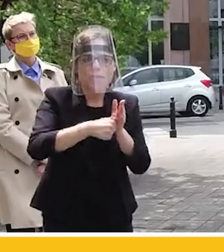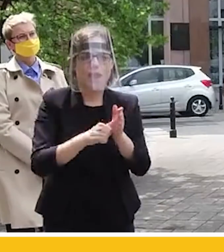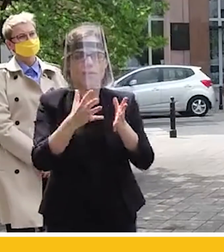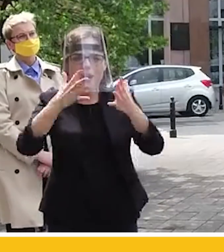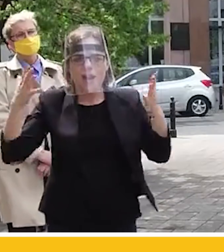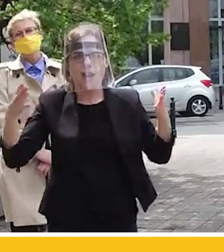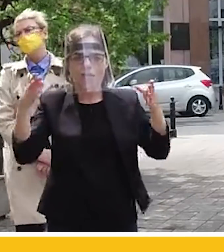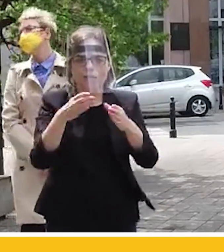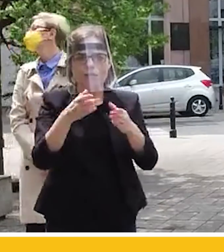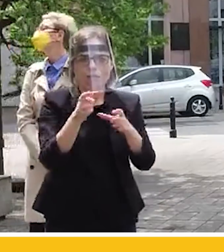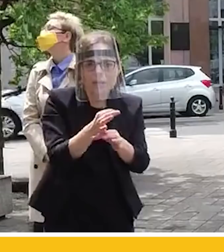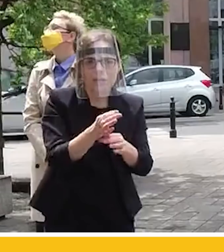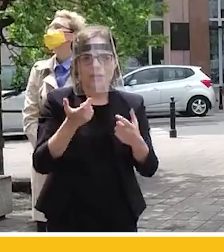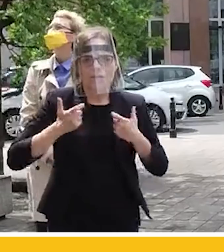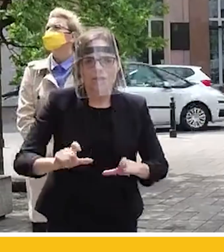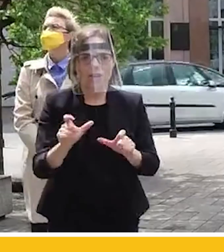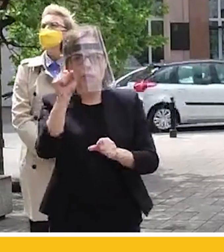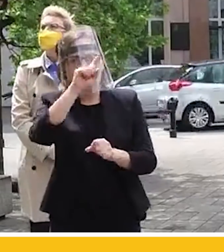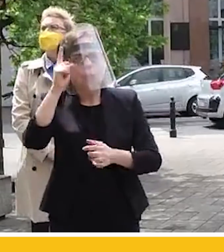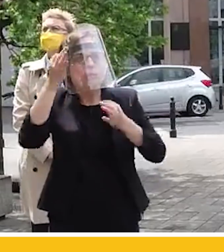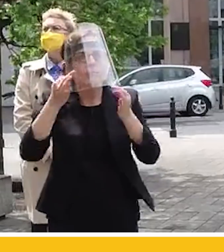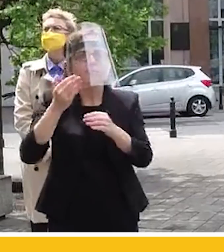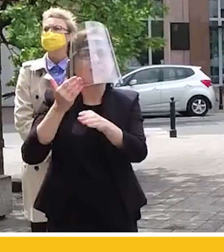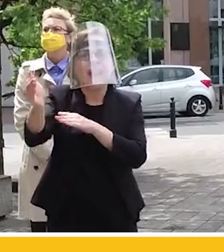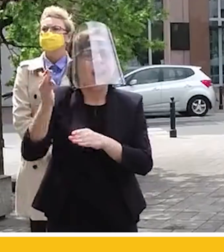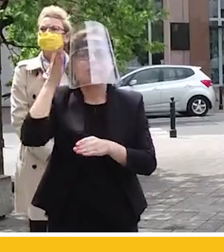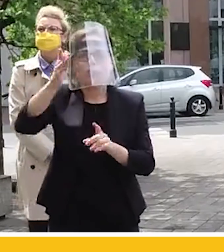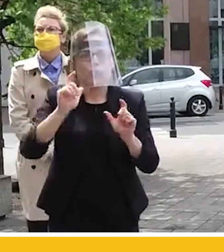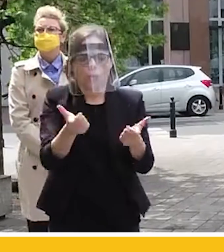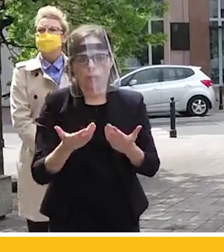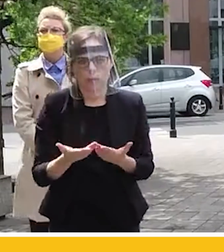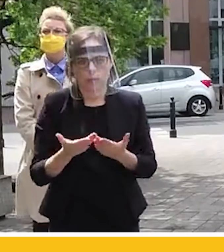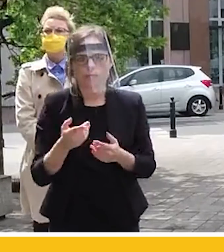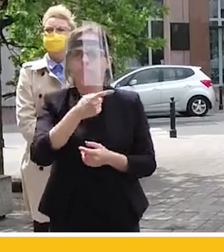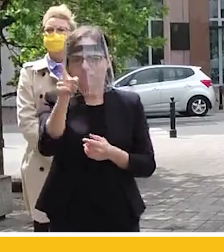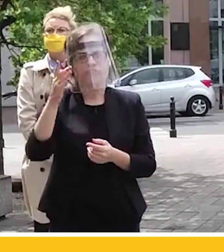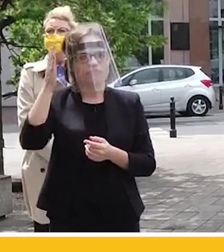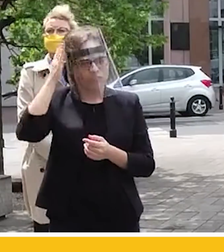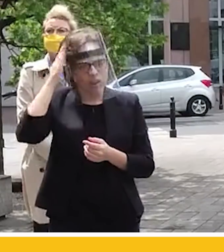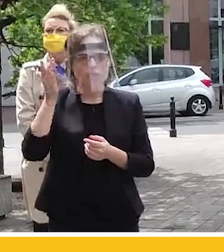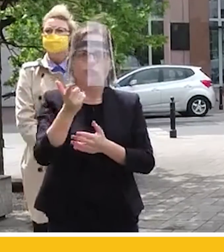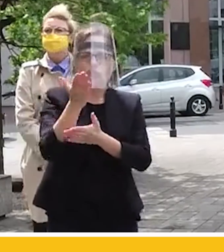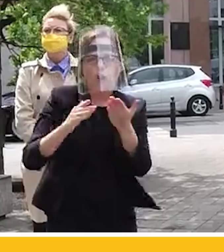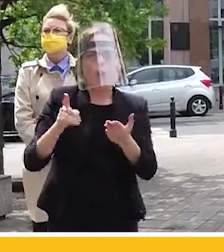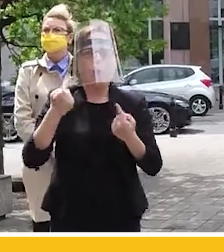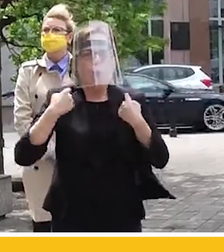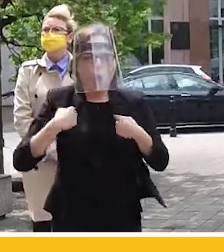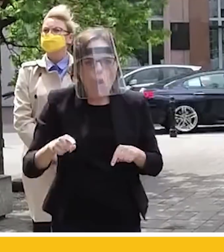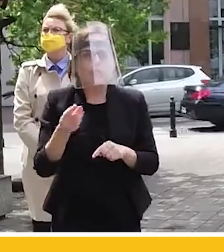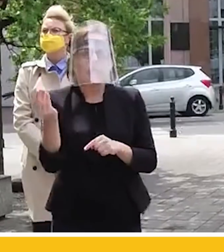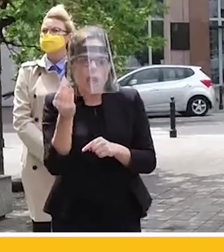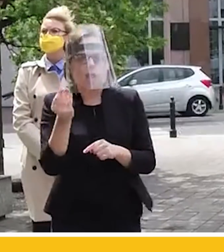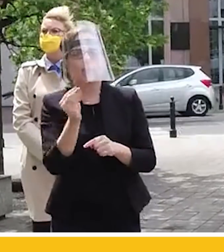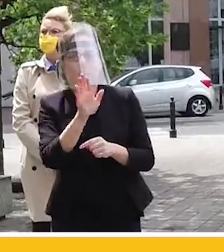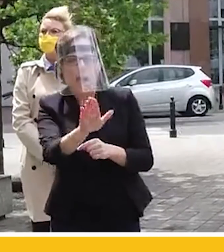małych miejscowościach, gdzie ludzie zastanawiają się, co będzie dalej. I zdajecie sobie Państwo sprawę, że niektórzy z nich zostali jeszcze na jakimś